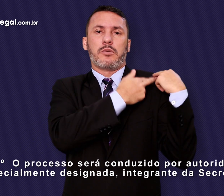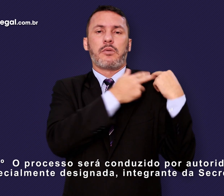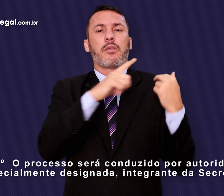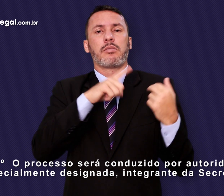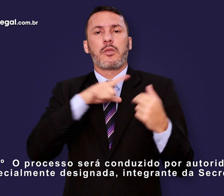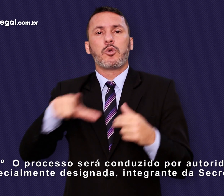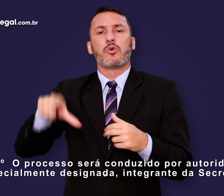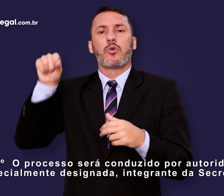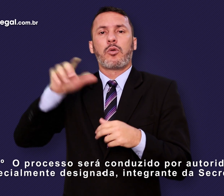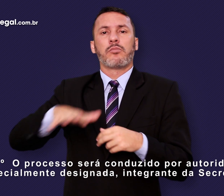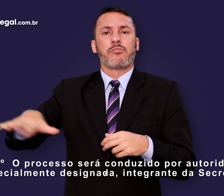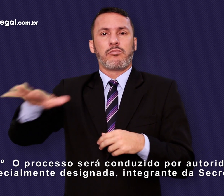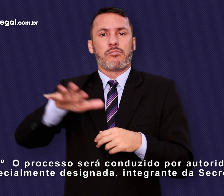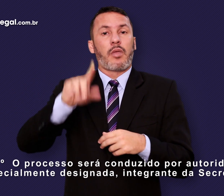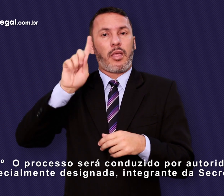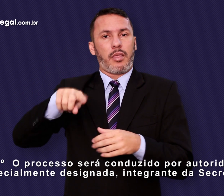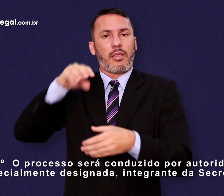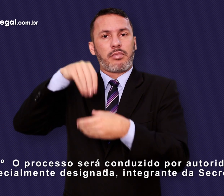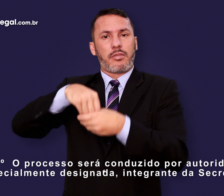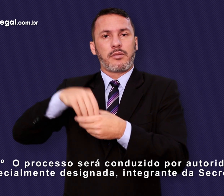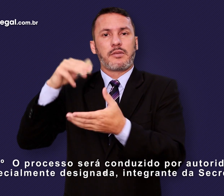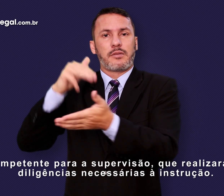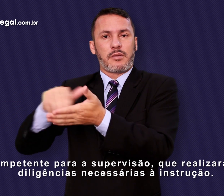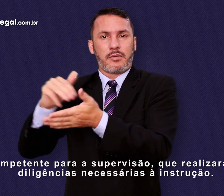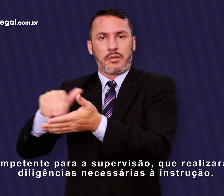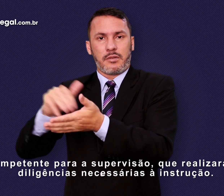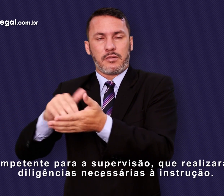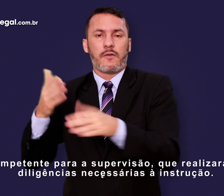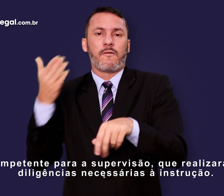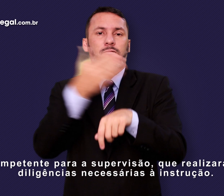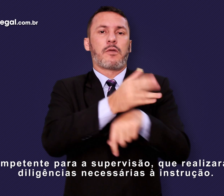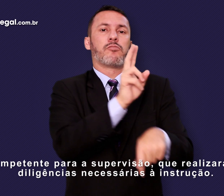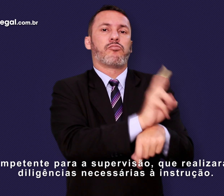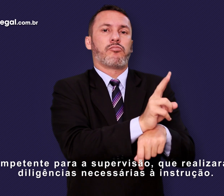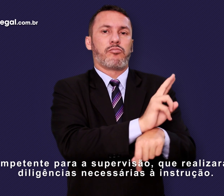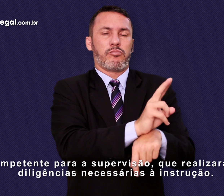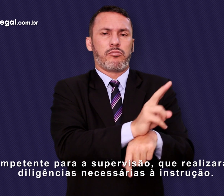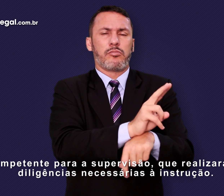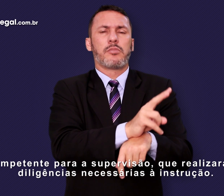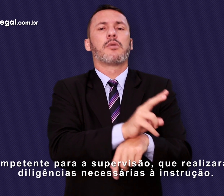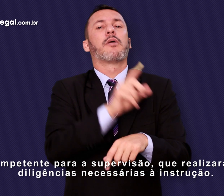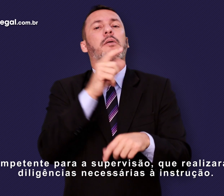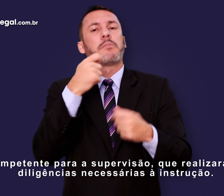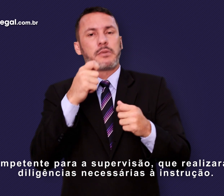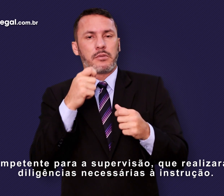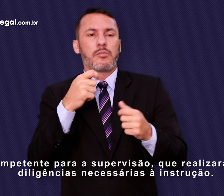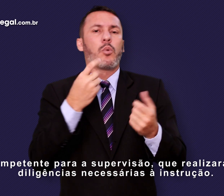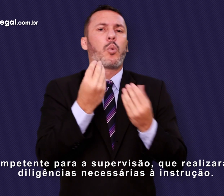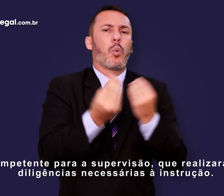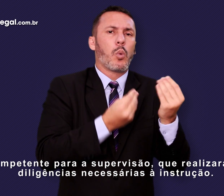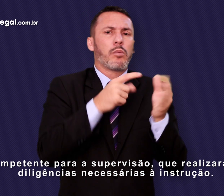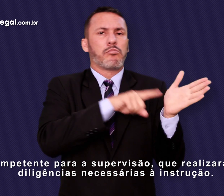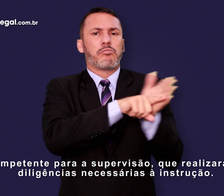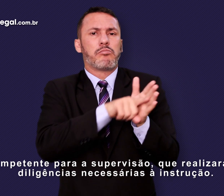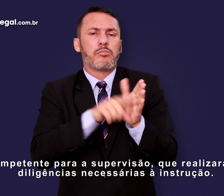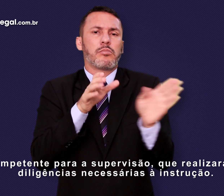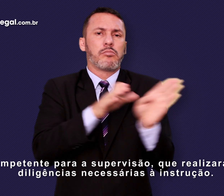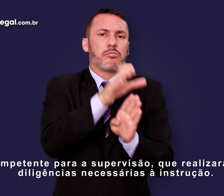designada integrante da secretaria competente para a supervisão, que realizará as diligências necessárias à instrução.